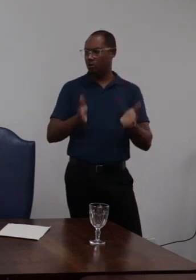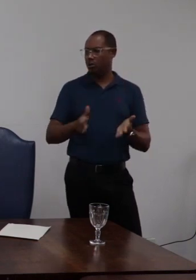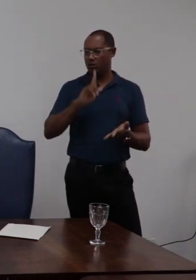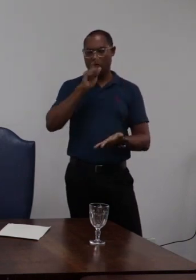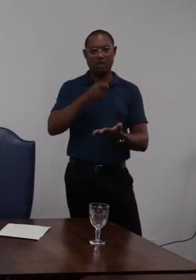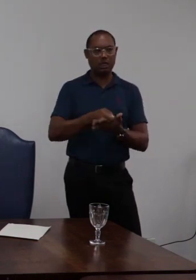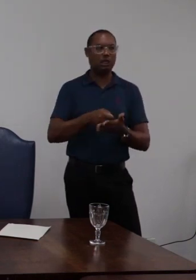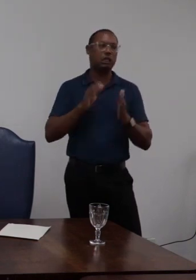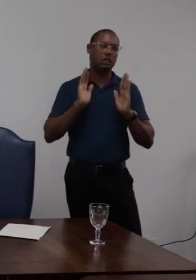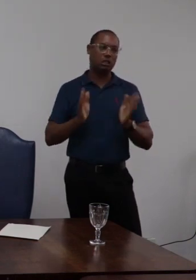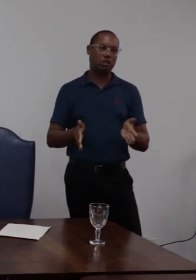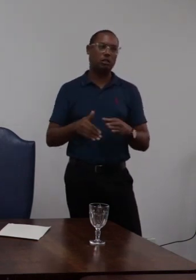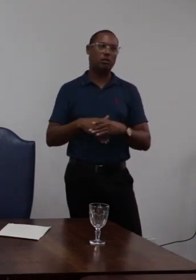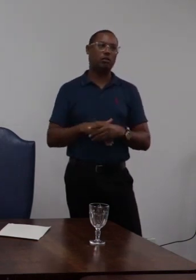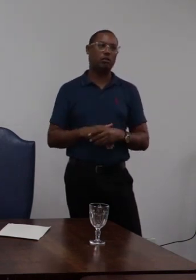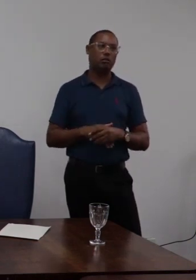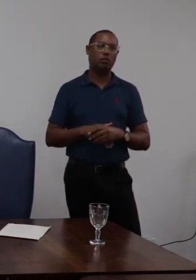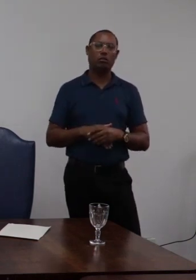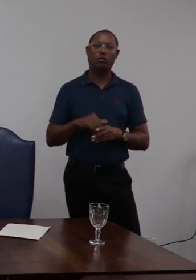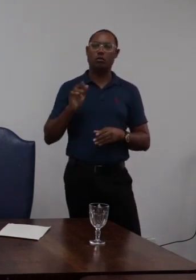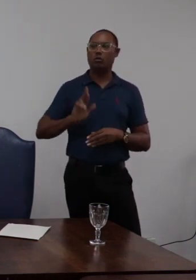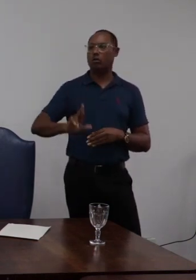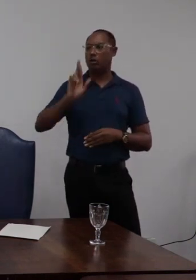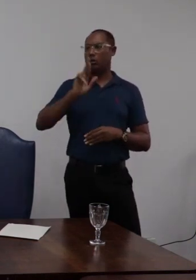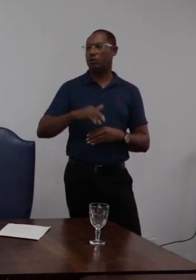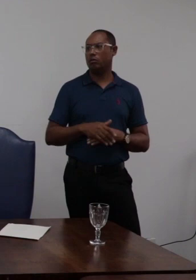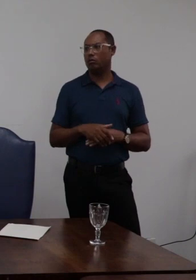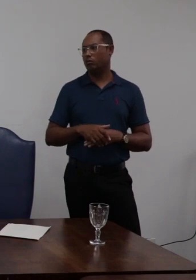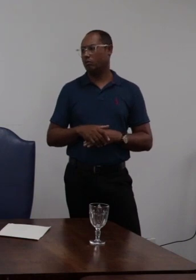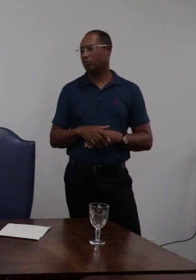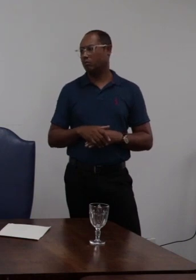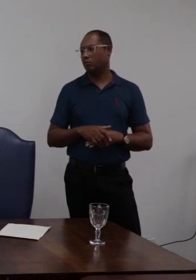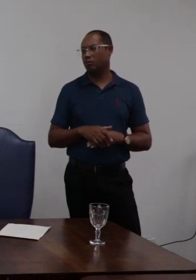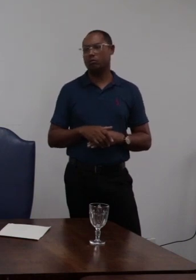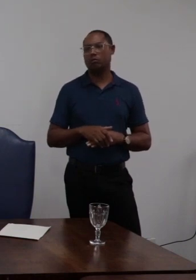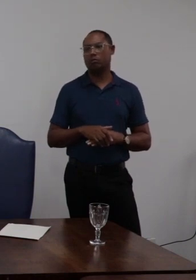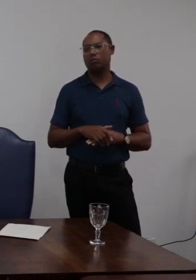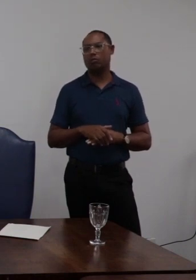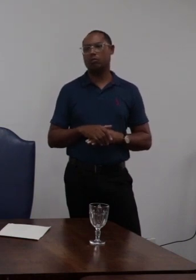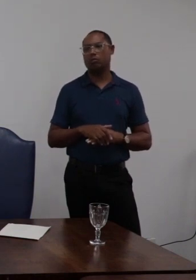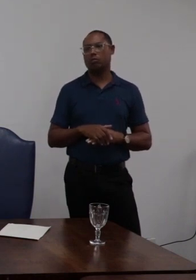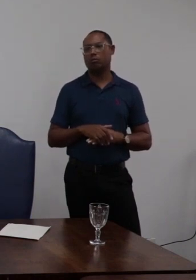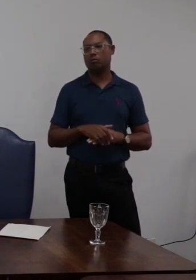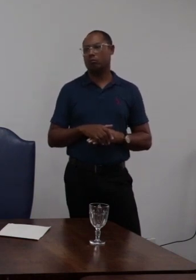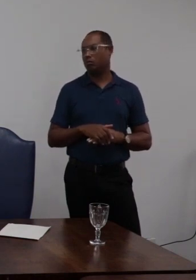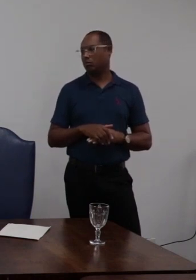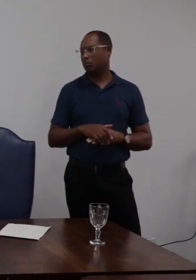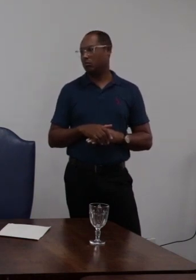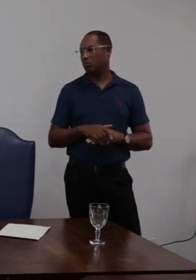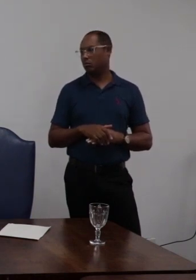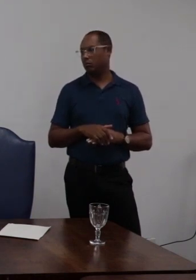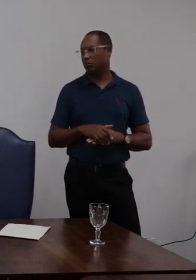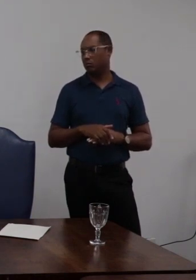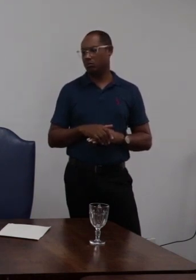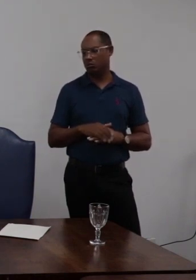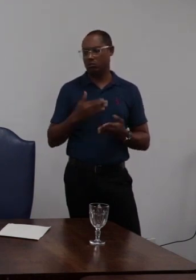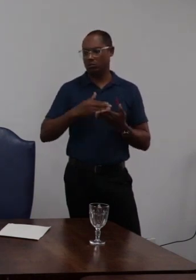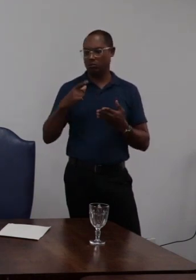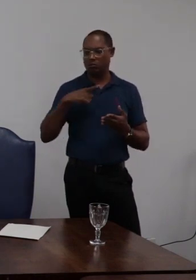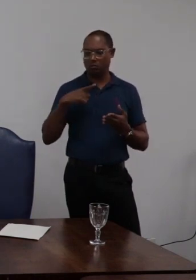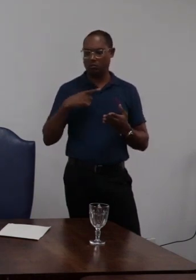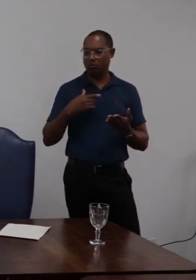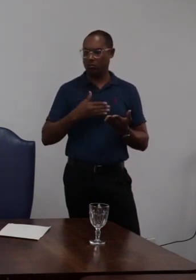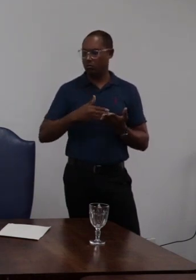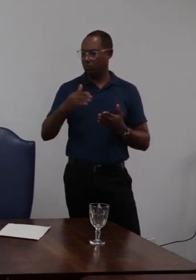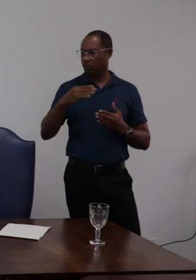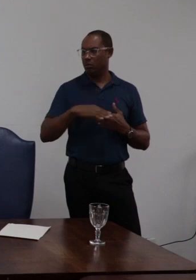uma decisão nossa enquanto reputado bom então só fazendo aqui esses encaminhamentos nós